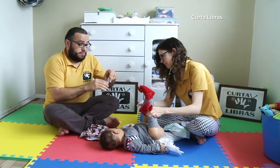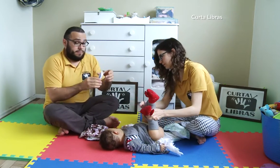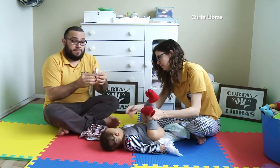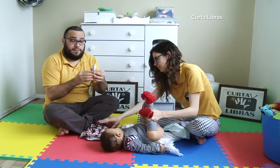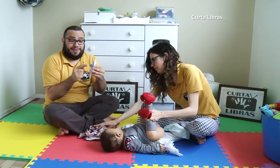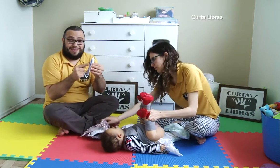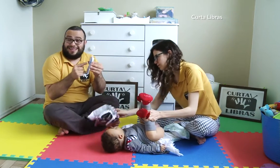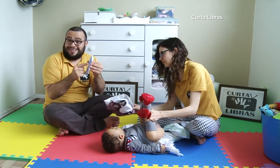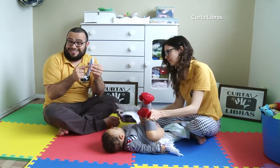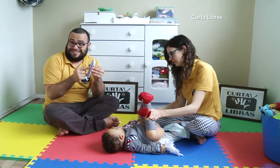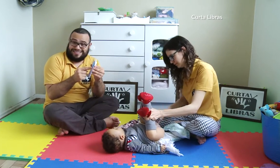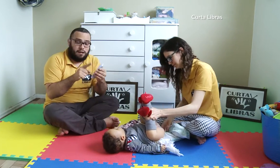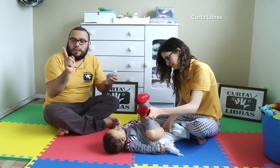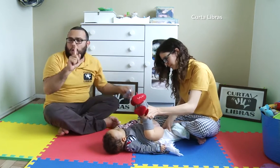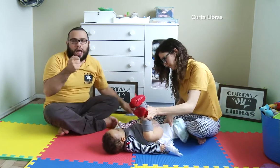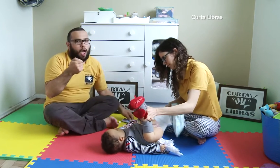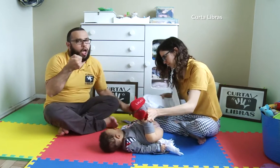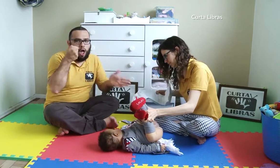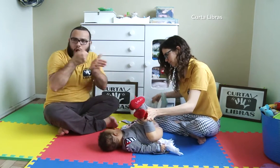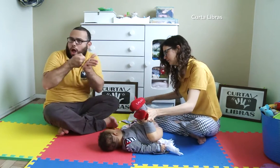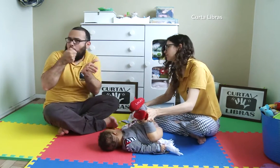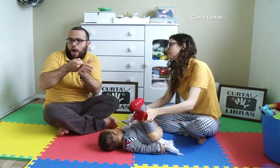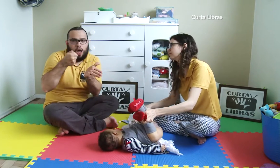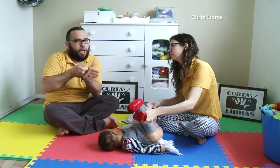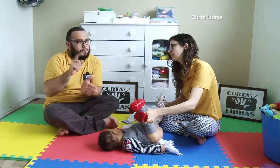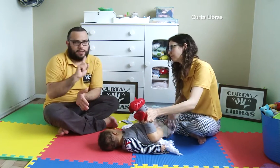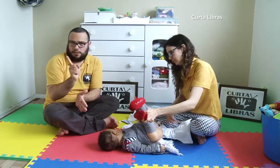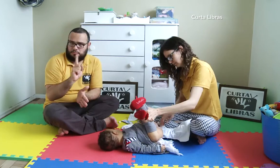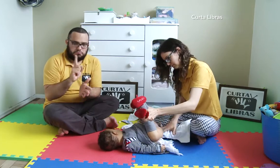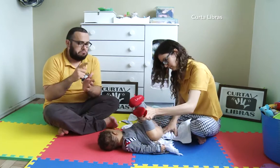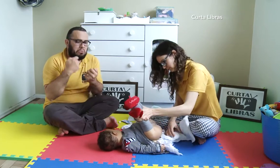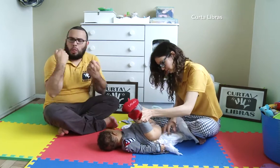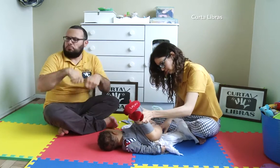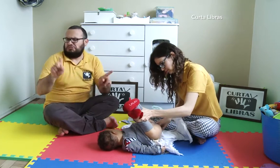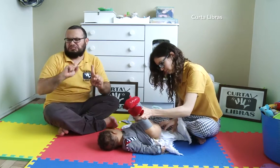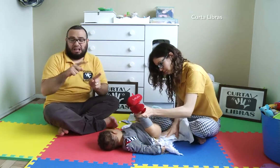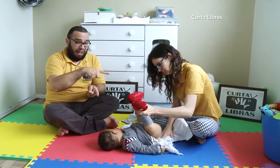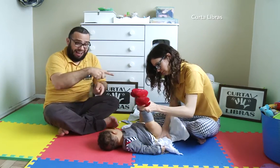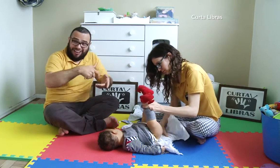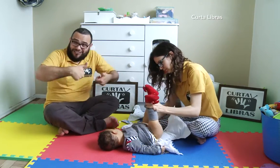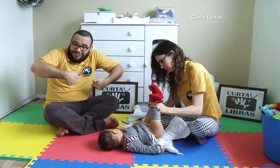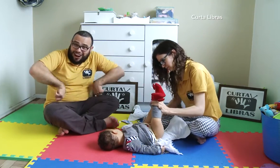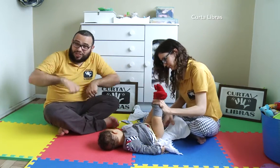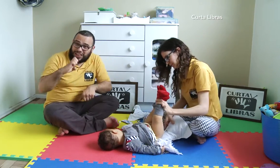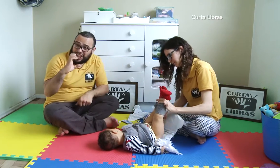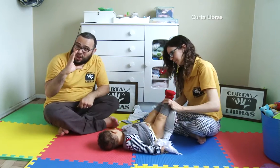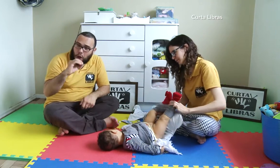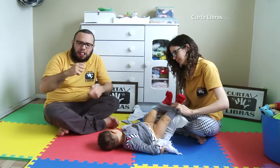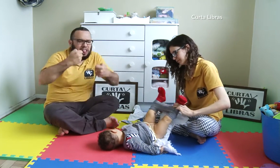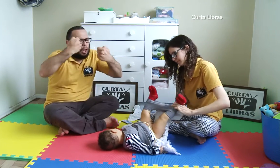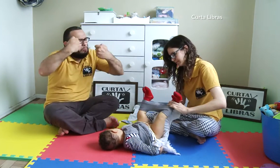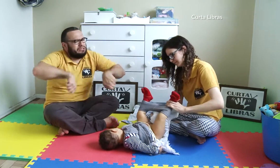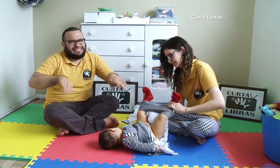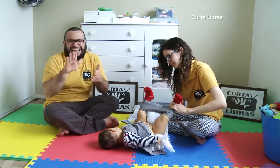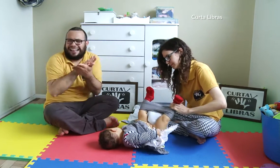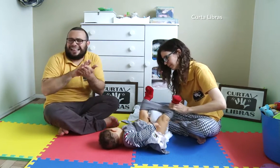O uso de pomada não é obrigatório. Não é necessário porque com a fralda ecológica não precisa usar mais nada.